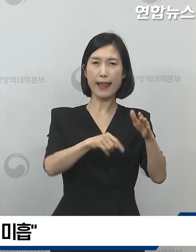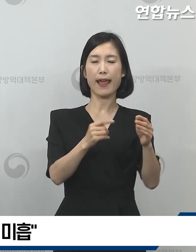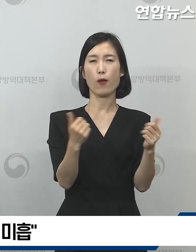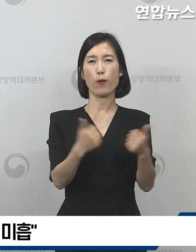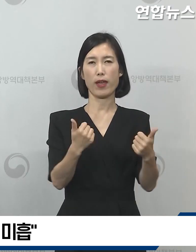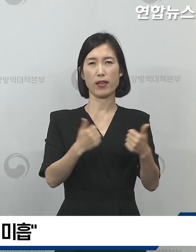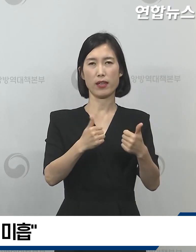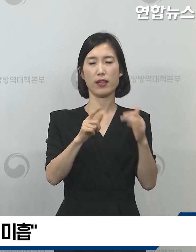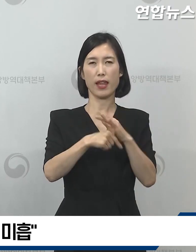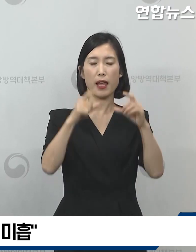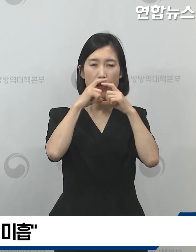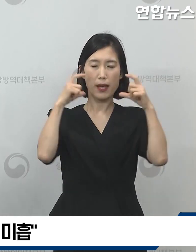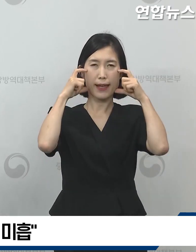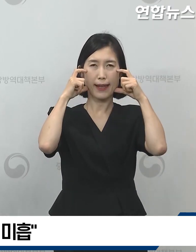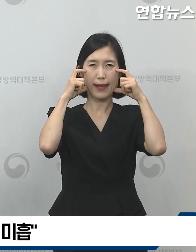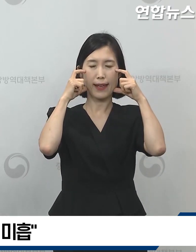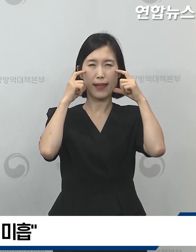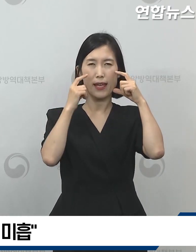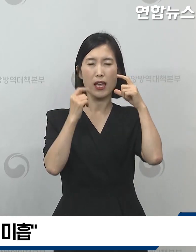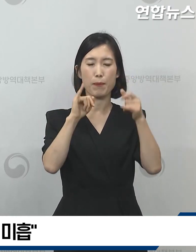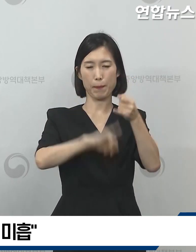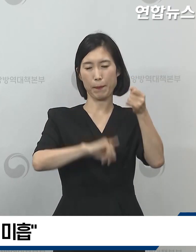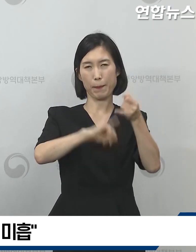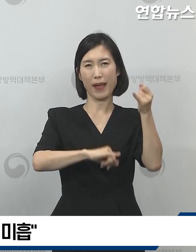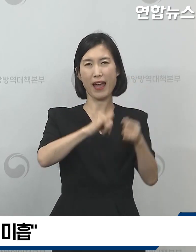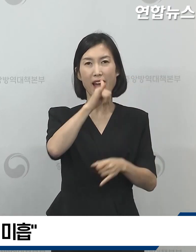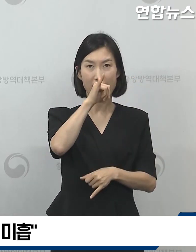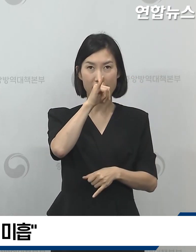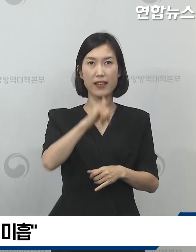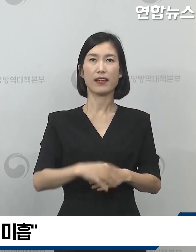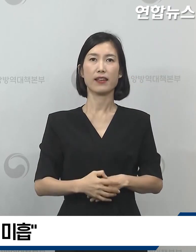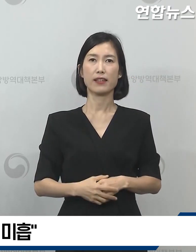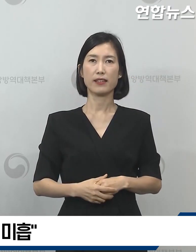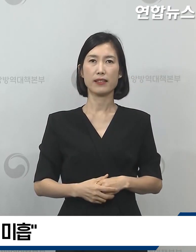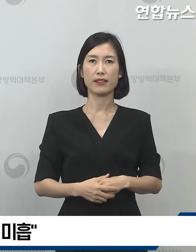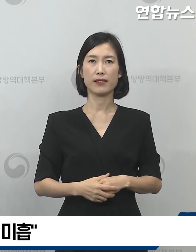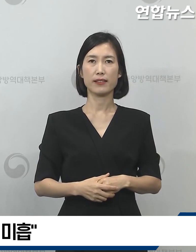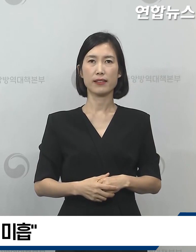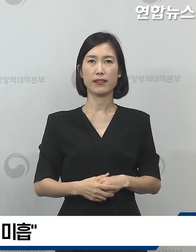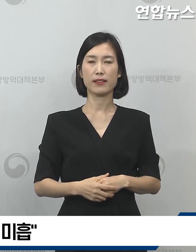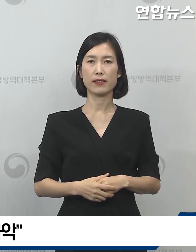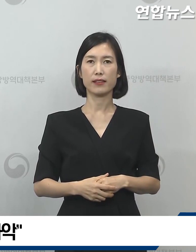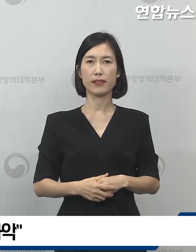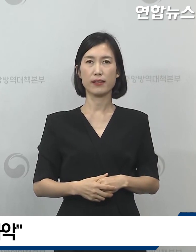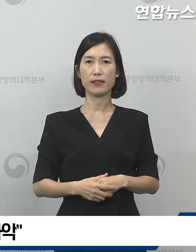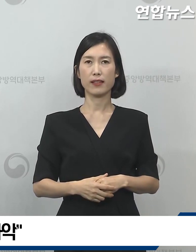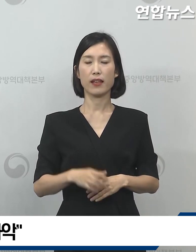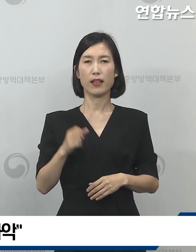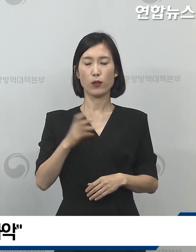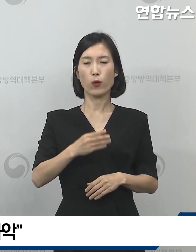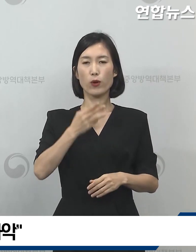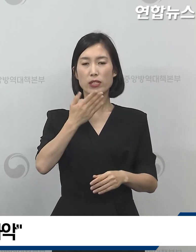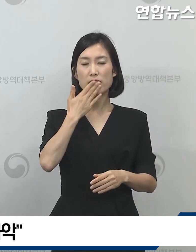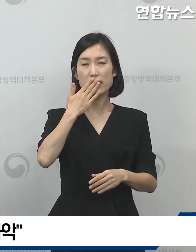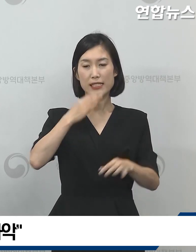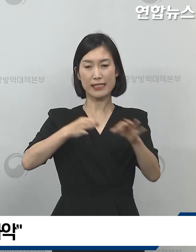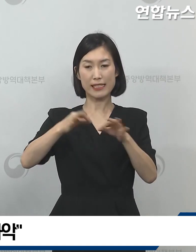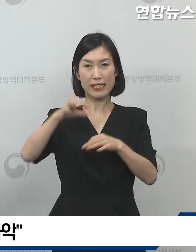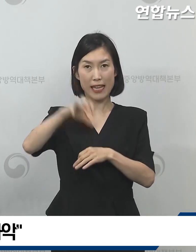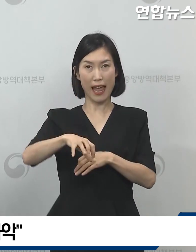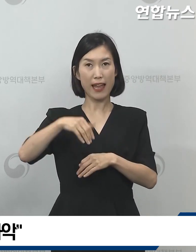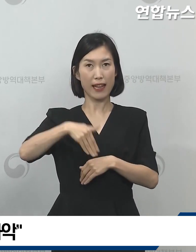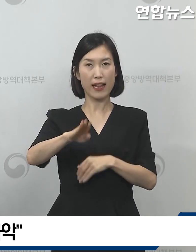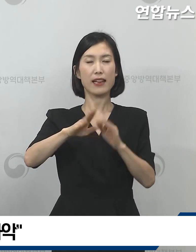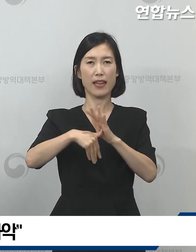마스크 착용이 미흡한 것으로 파악이 되었습니다. 동시에 식당을 이용할 때도